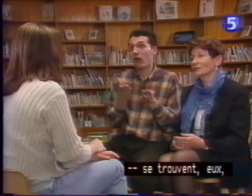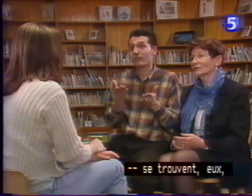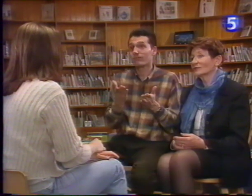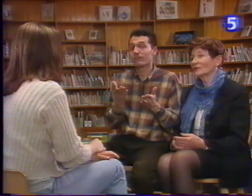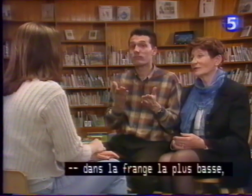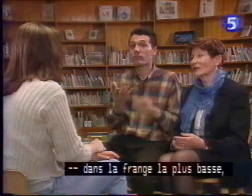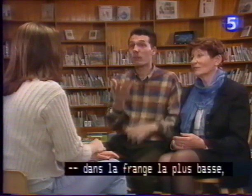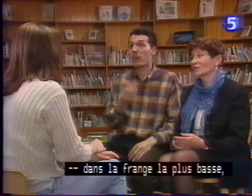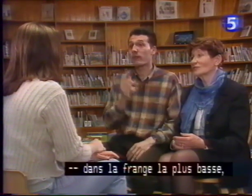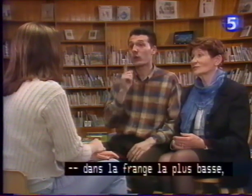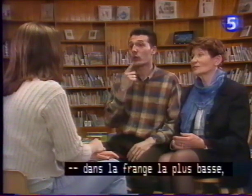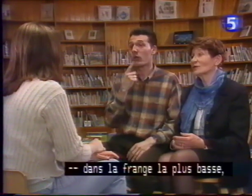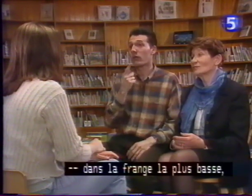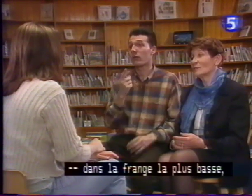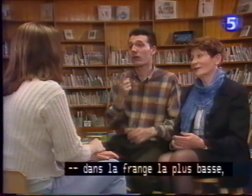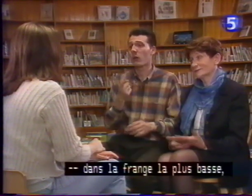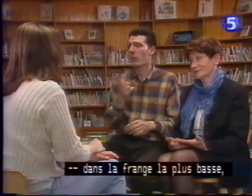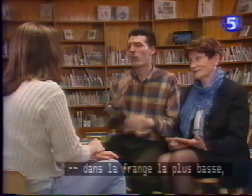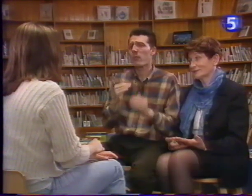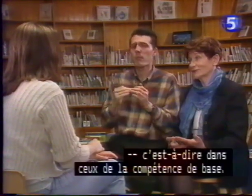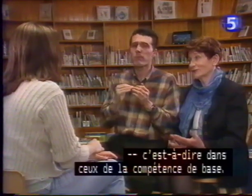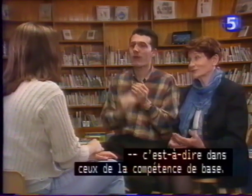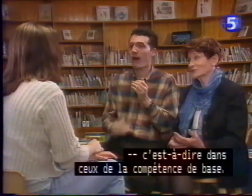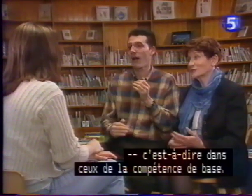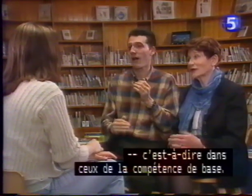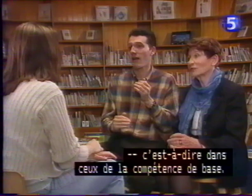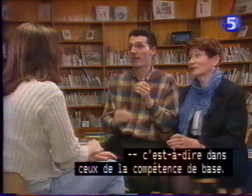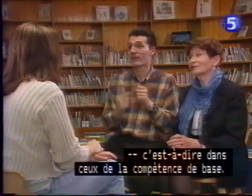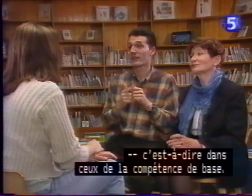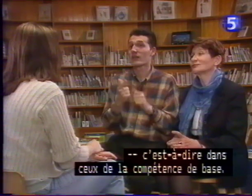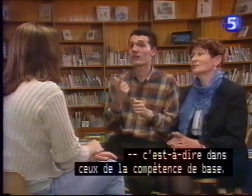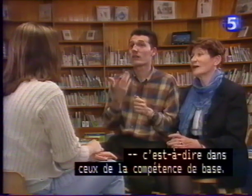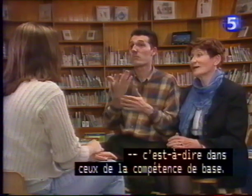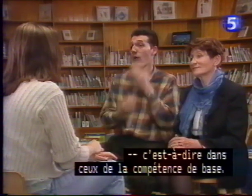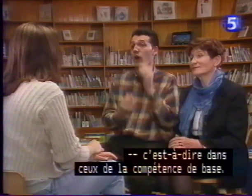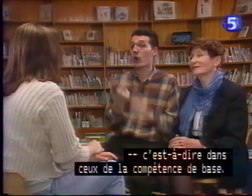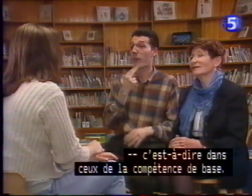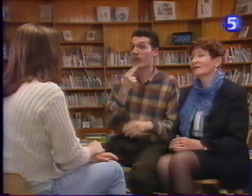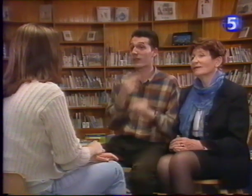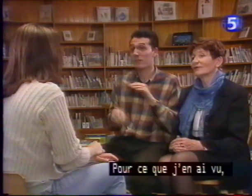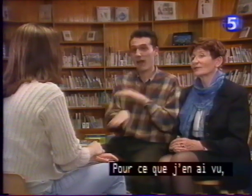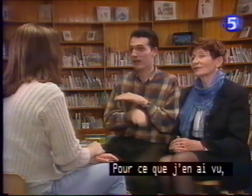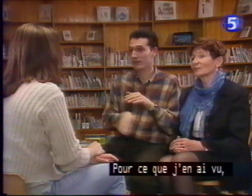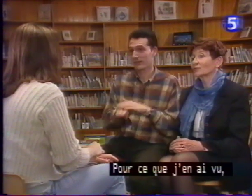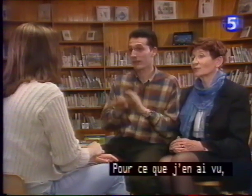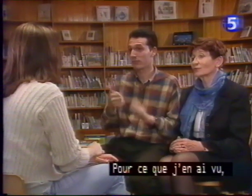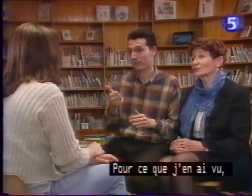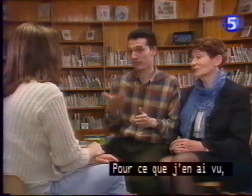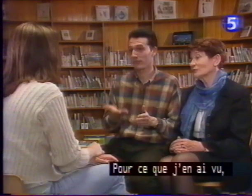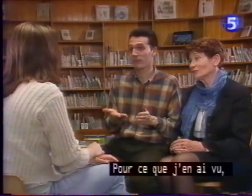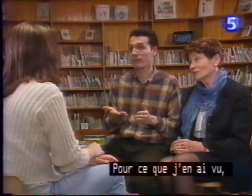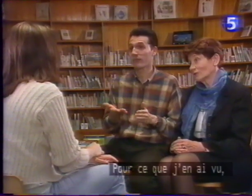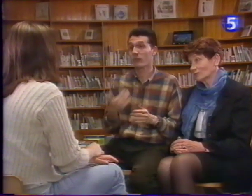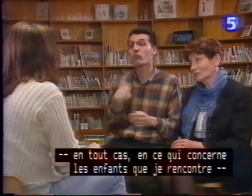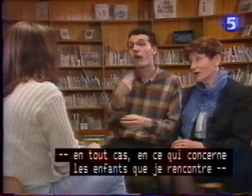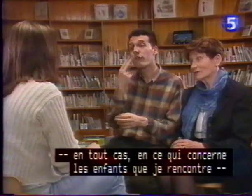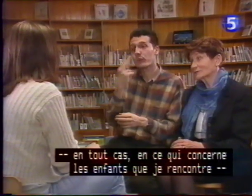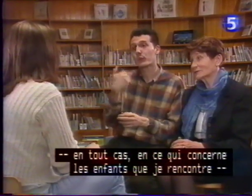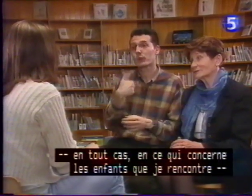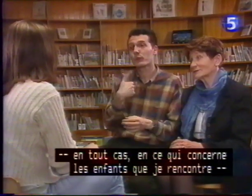dans la frange la plus basse, c'est-à-dire dans ceux de la compétence de base, pour ce que j'en ai vu, en tout cas, en ce qui concerne les